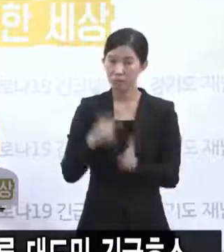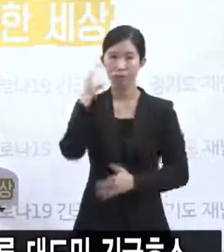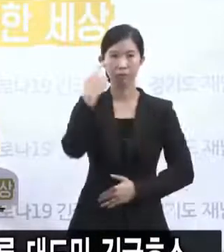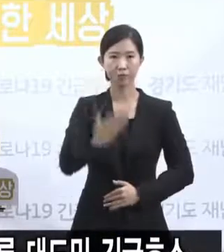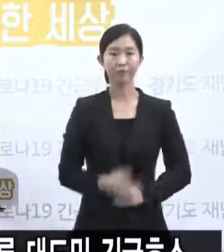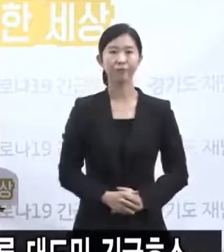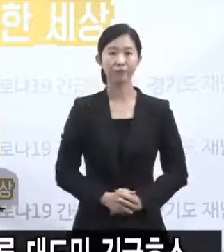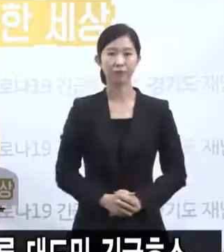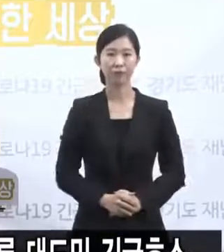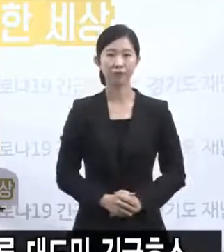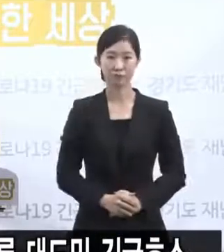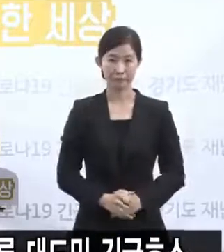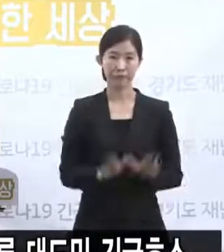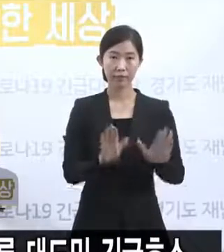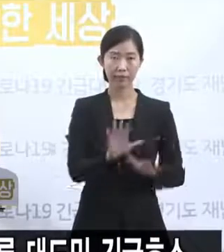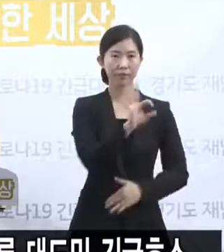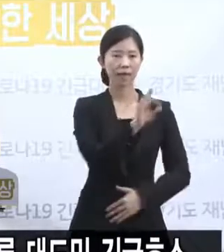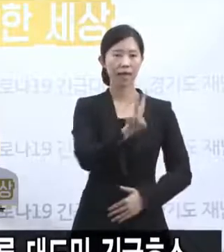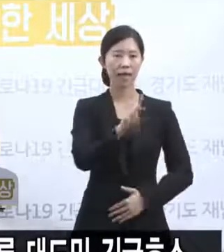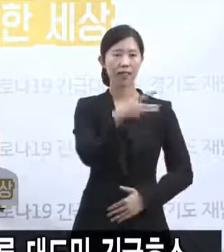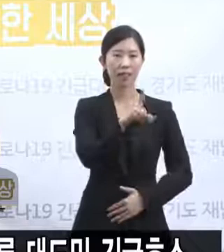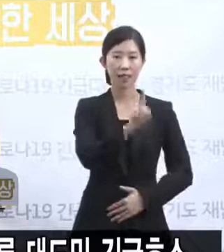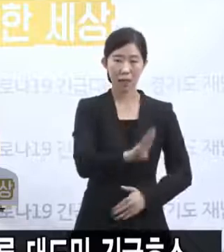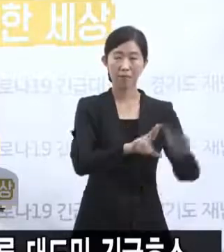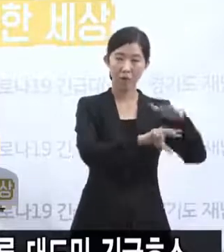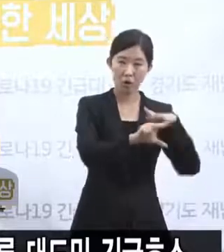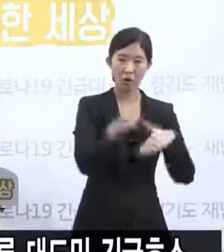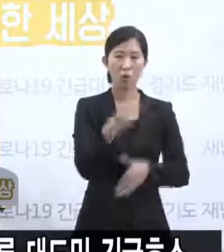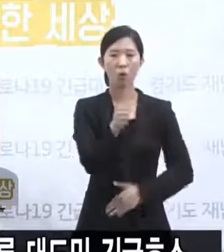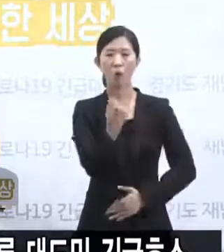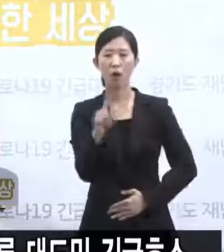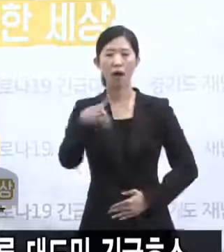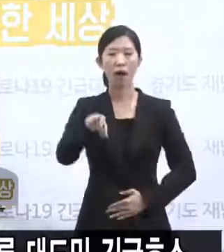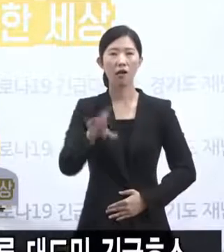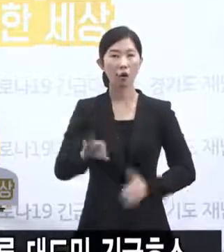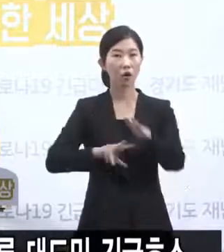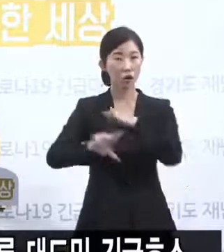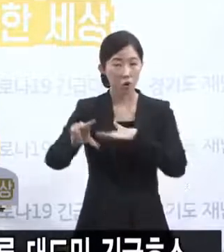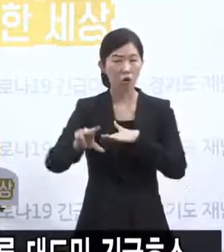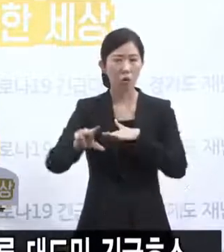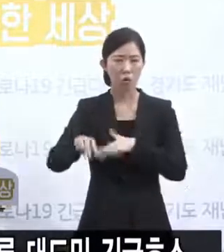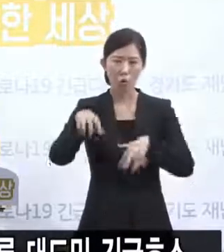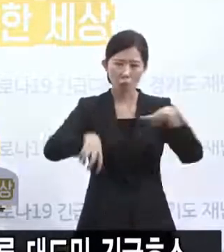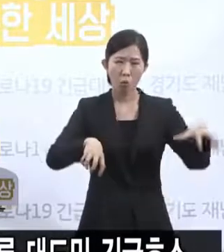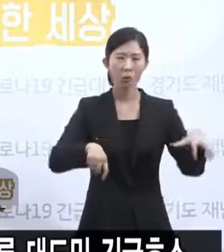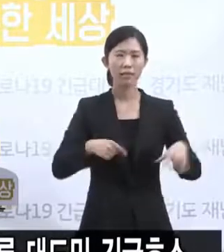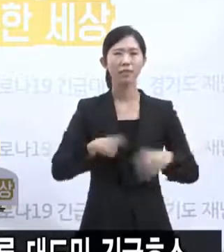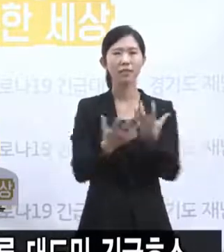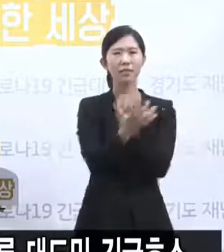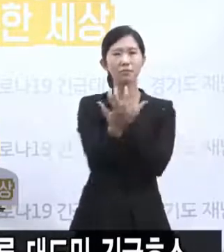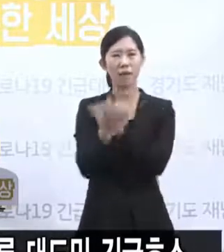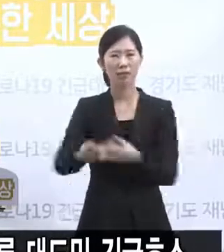야탑, 화정역을 포함해서 많은 지역에서 집회 참석 동료가 있었고 동시에